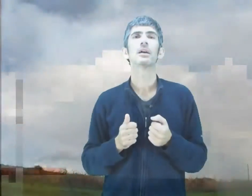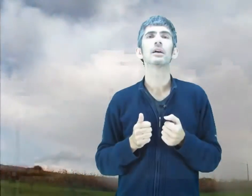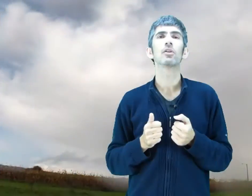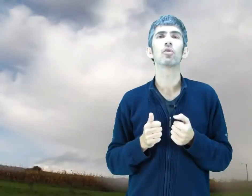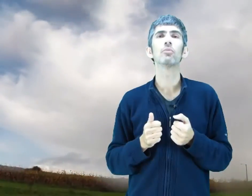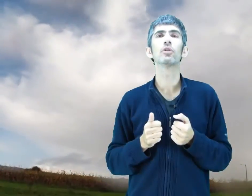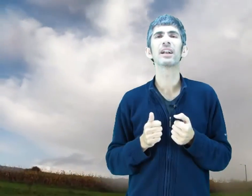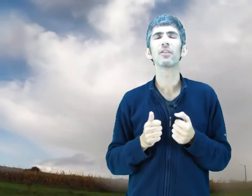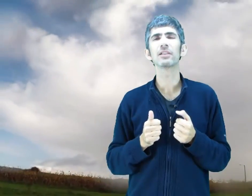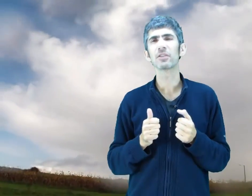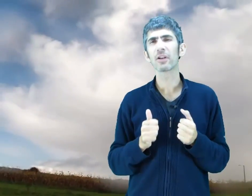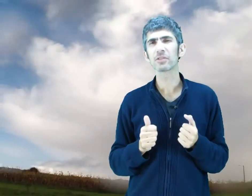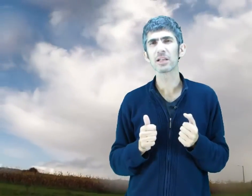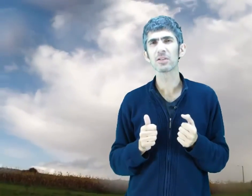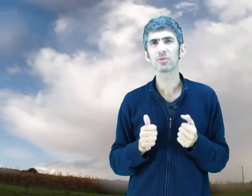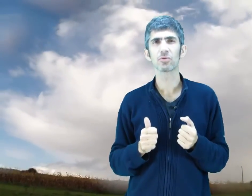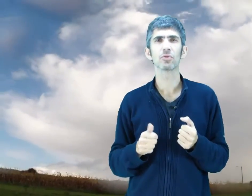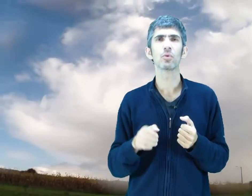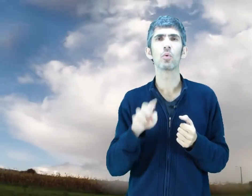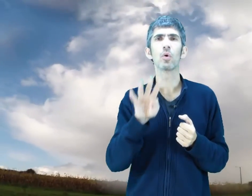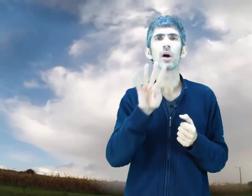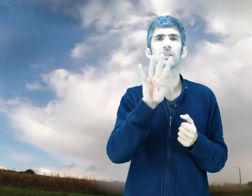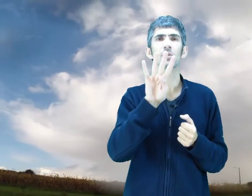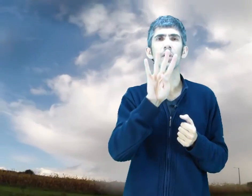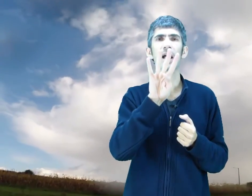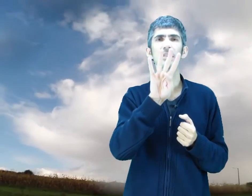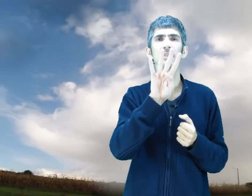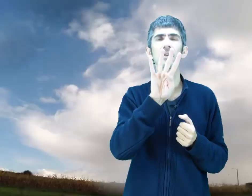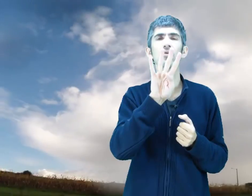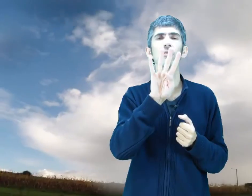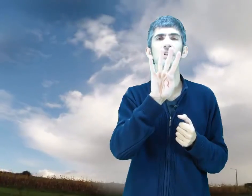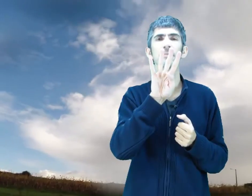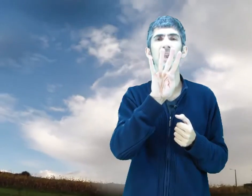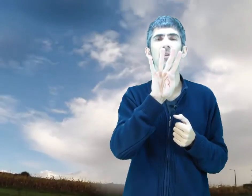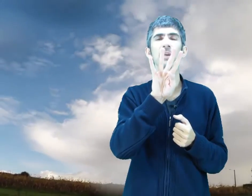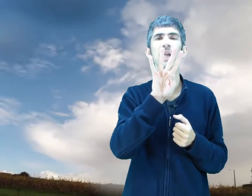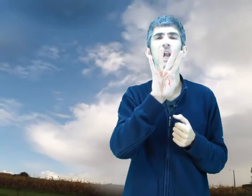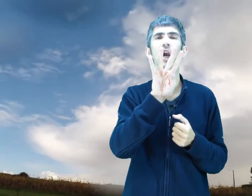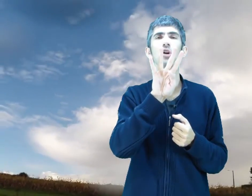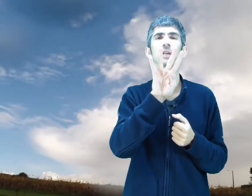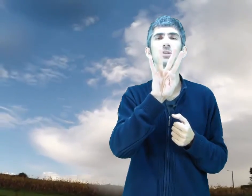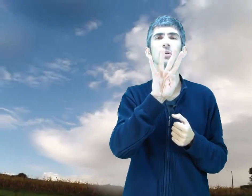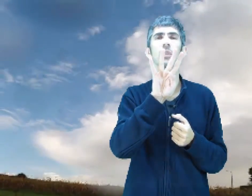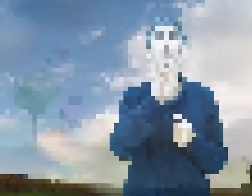¿Cómo era lo del Señor de los Anillos? ¡Cuatro clases de nubes para dominarlos a todos!